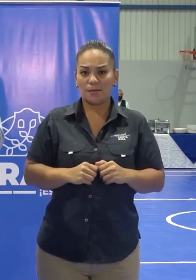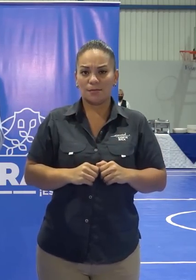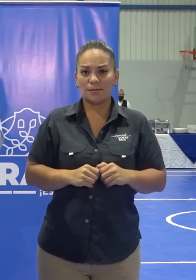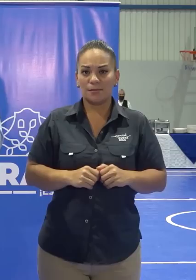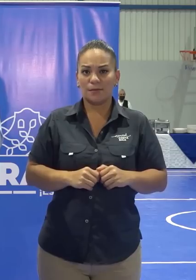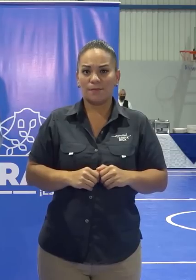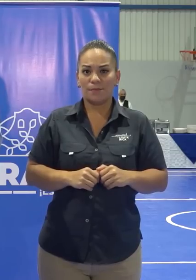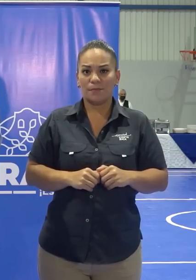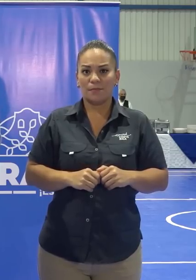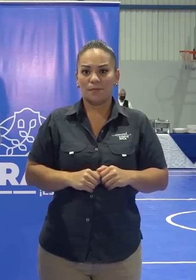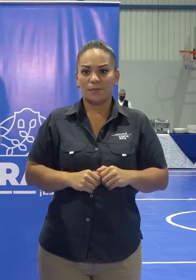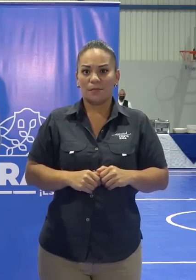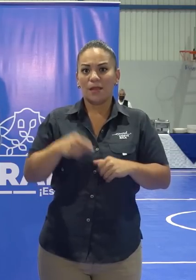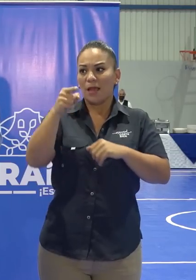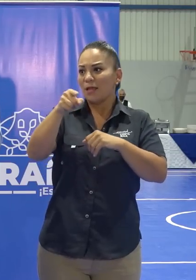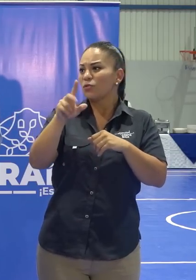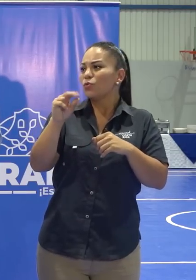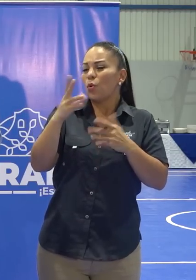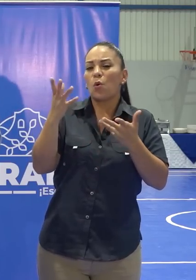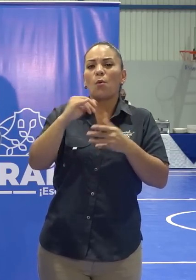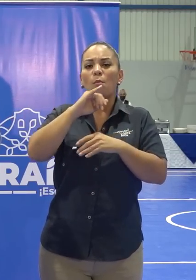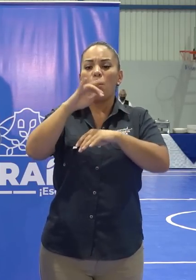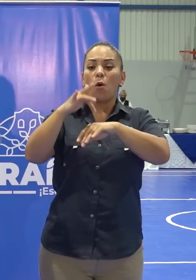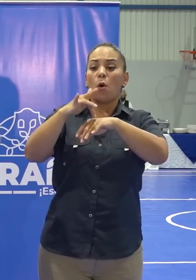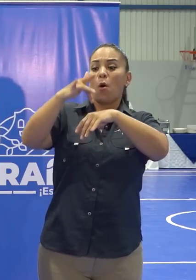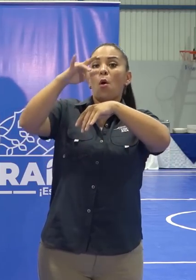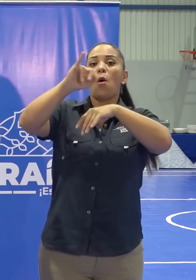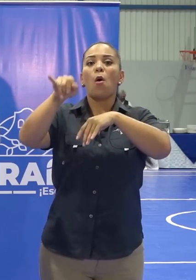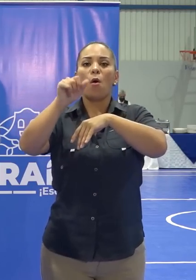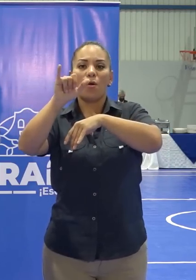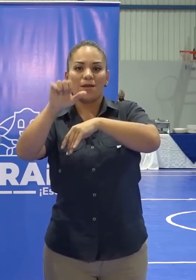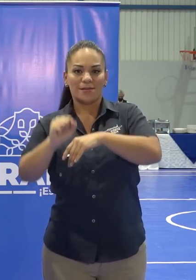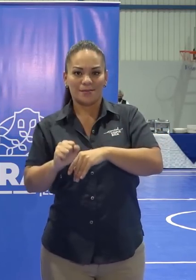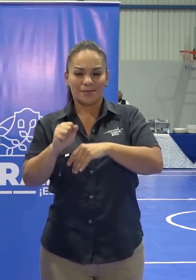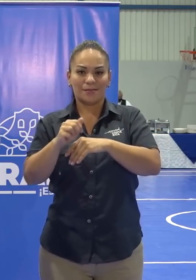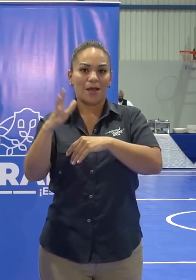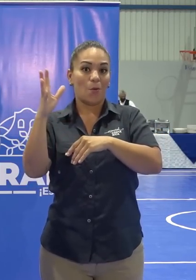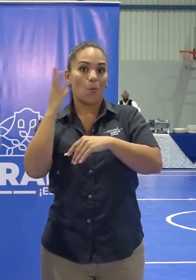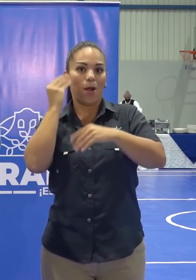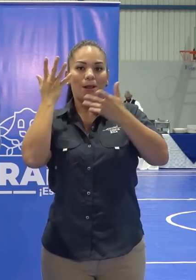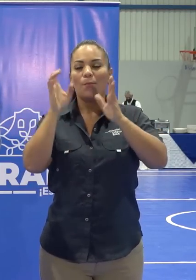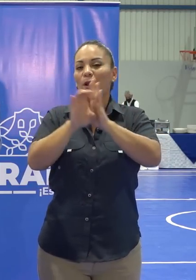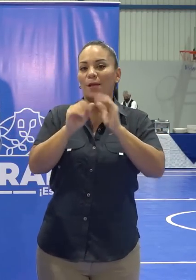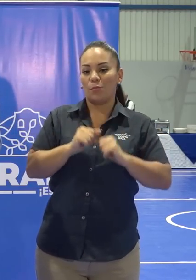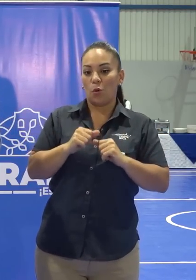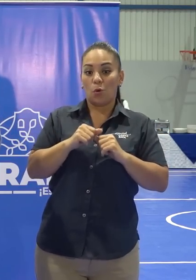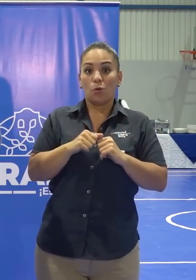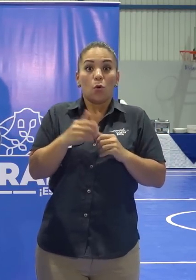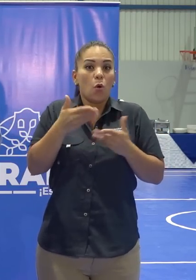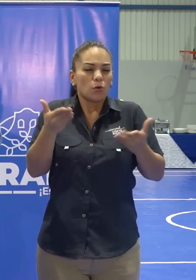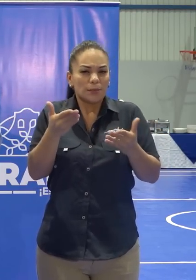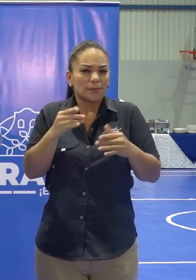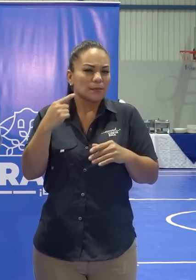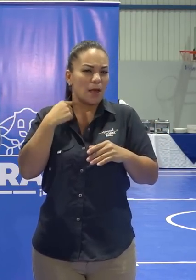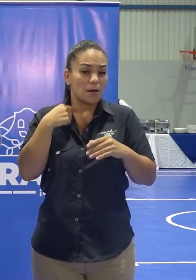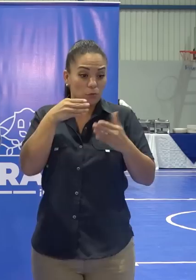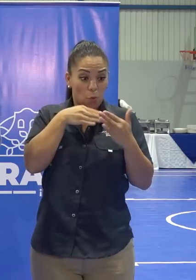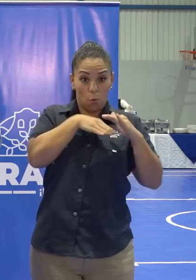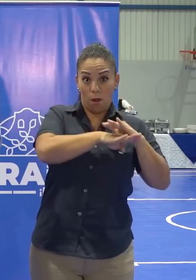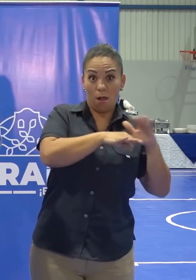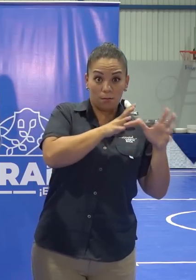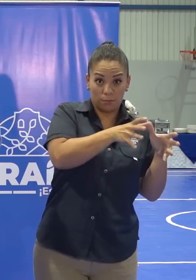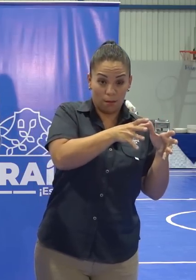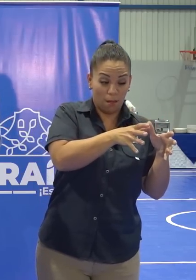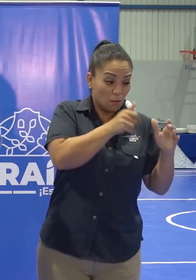esas no son las joyas de la abuela. Uno no guarda un Rolex de oro o una joya carísima mientras los